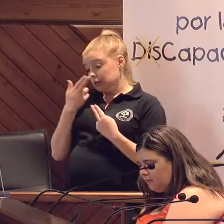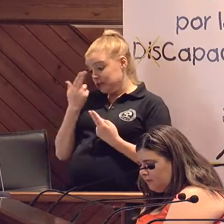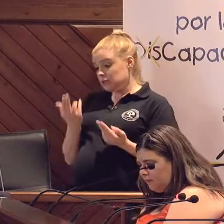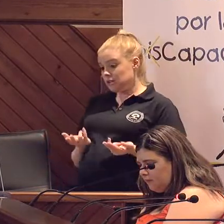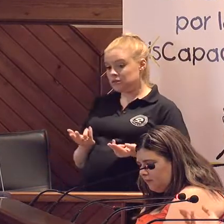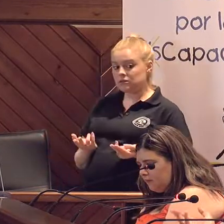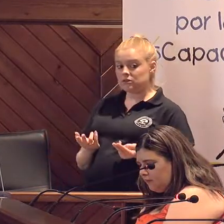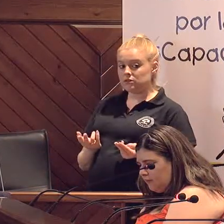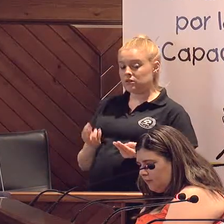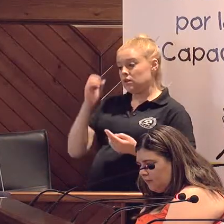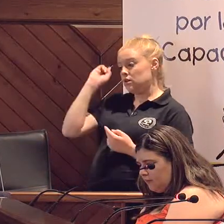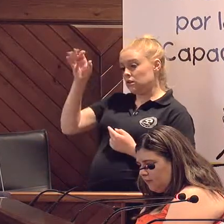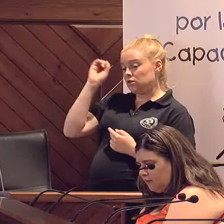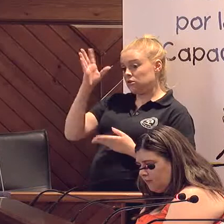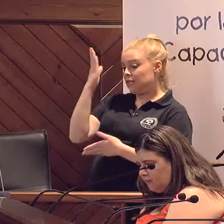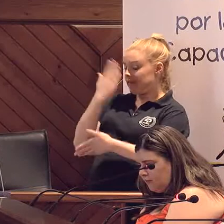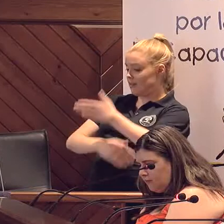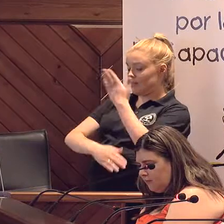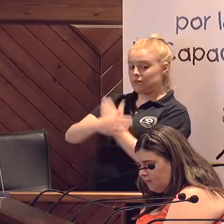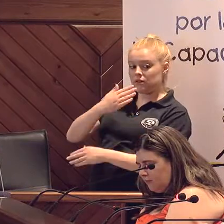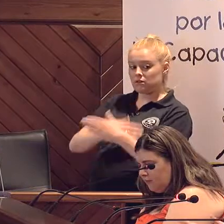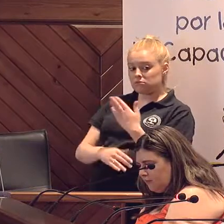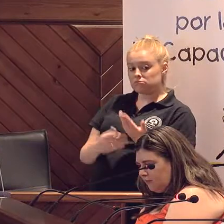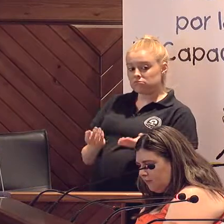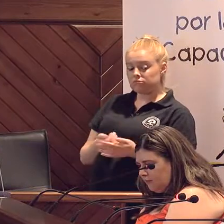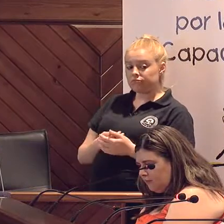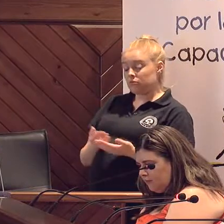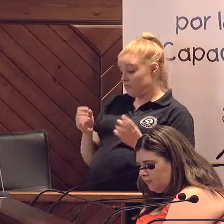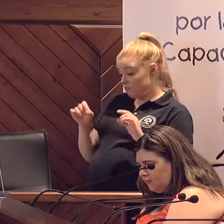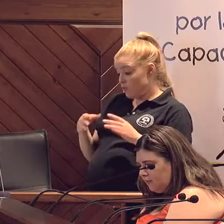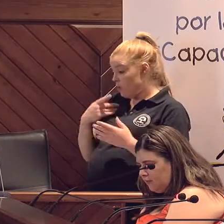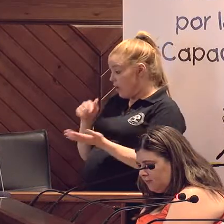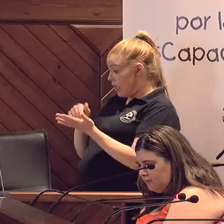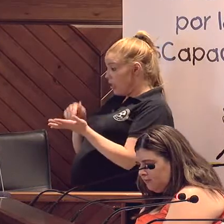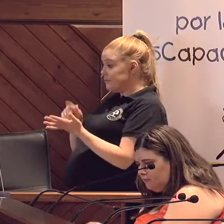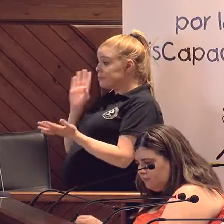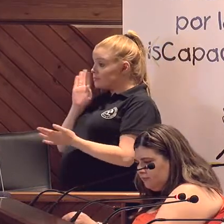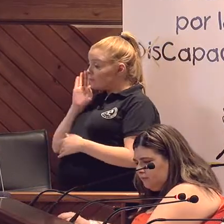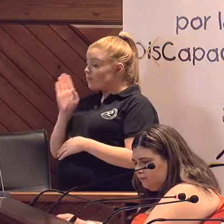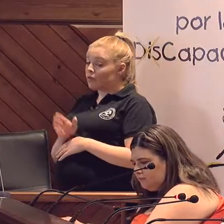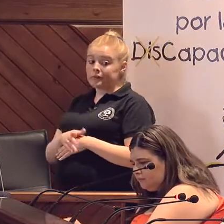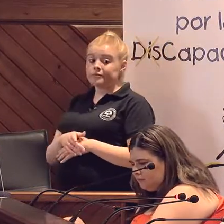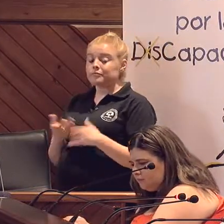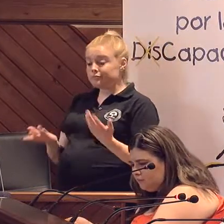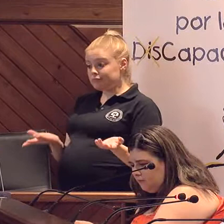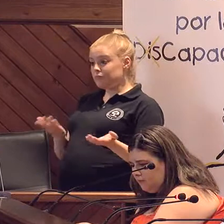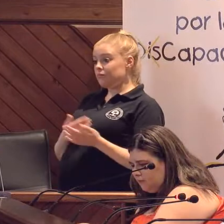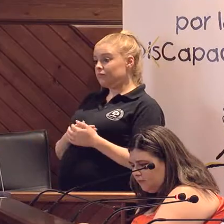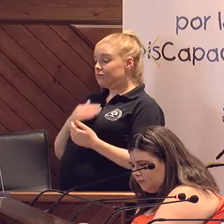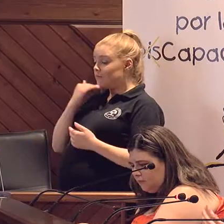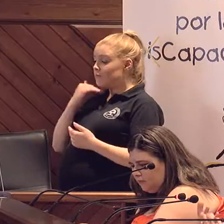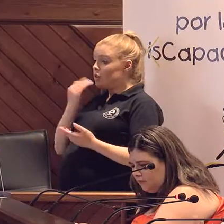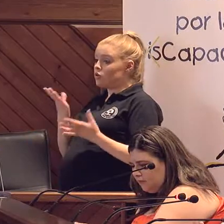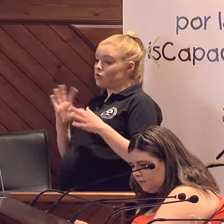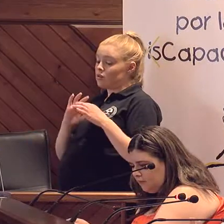que en la jornada de la discapacidad, pues, como nosotros hemos reivindicado y hemos expuesto, que hubiera también